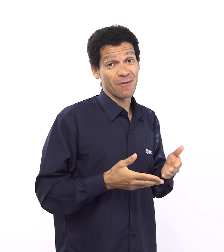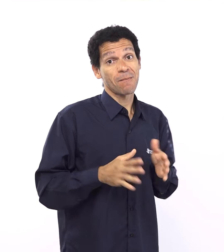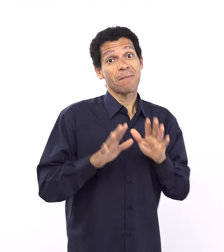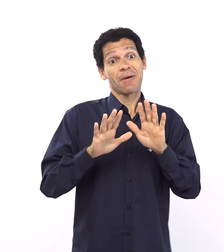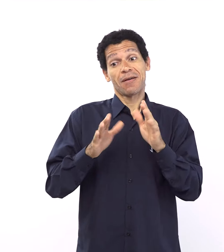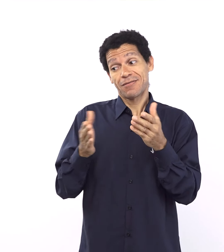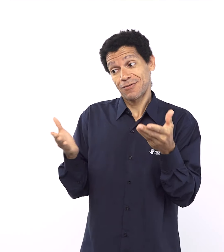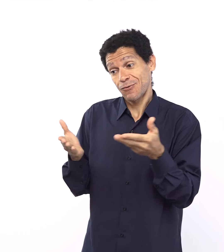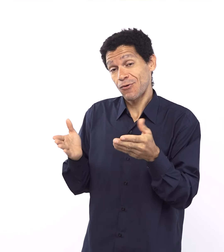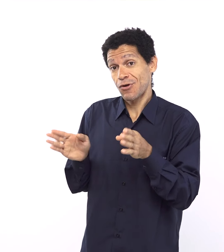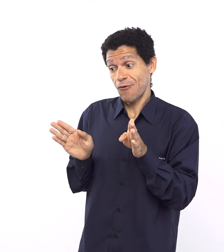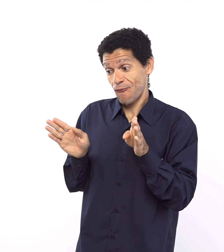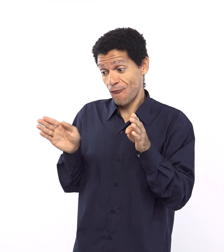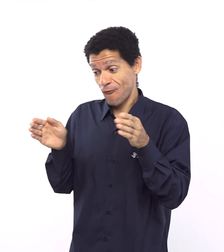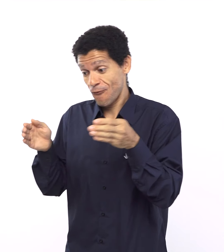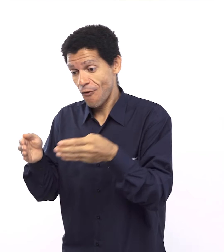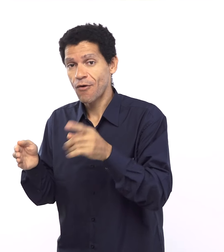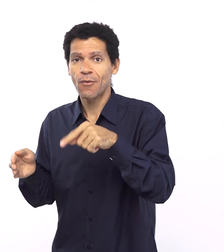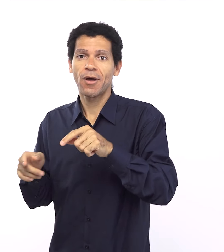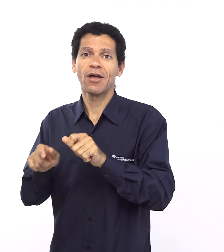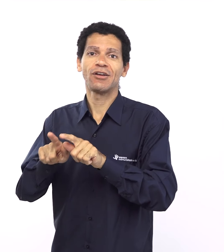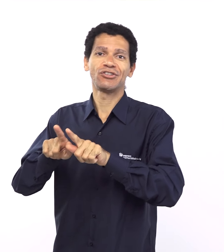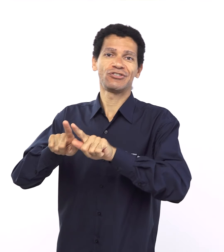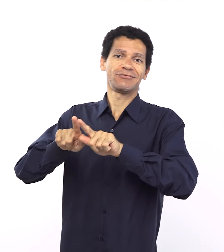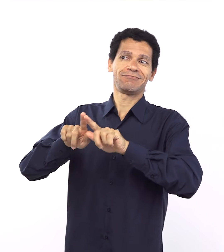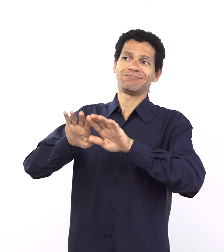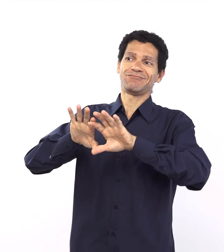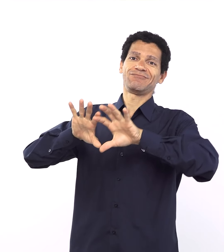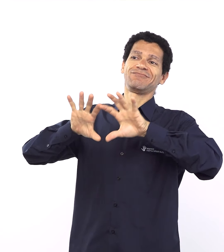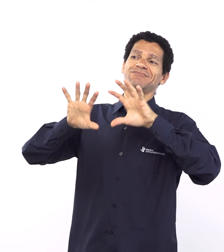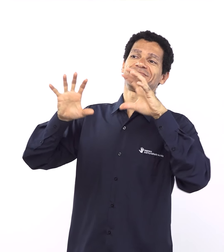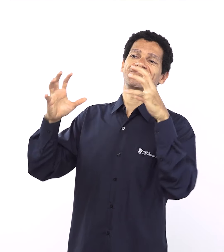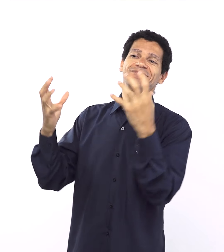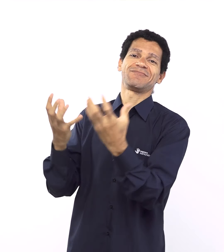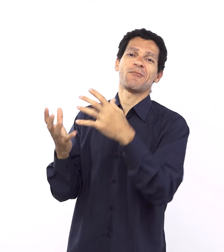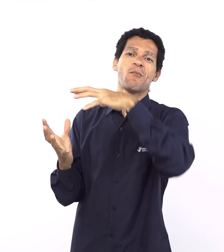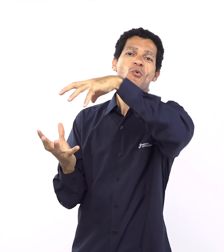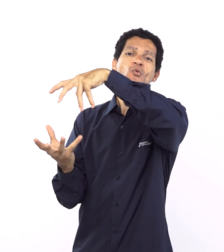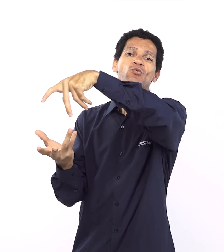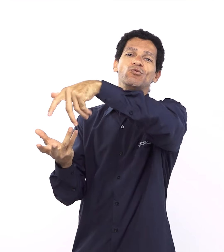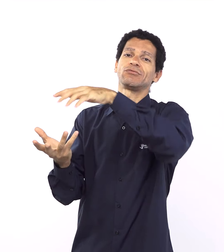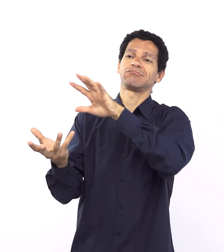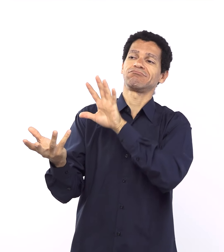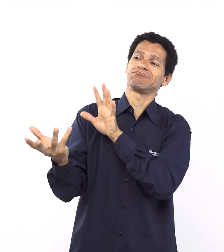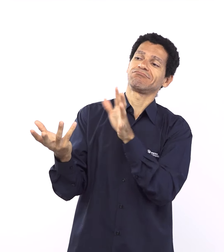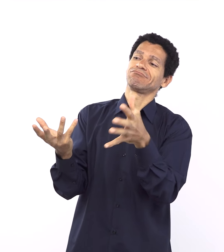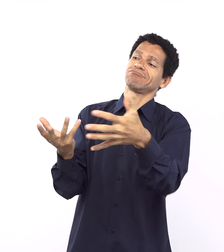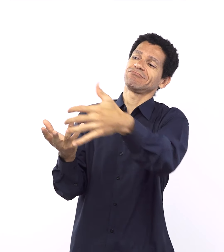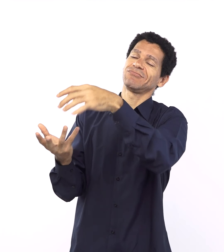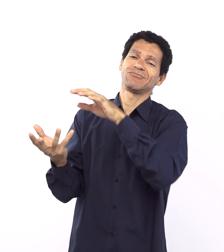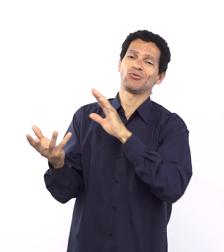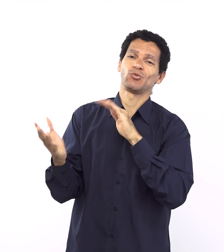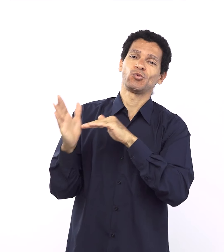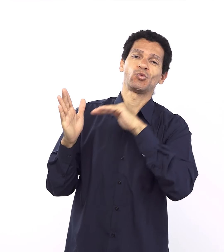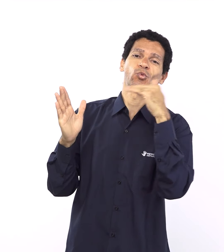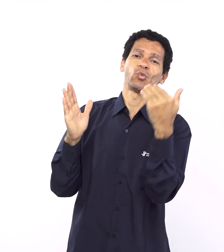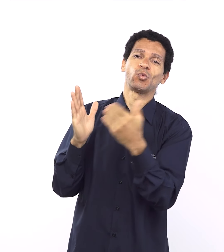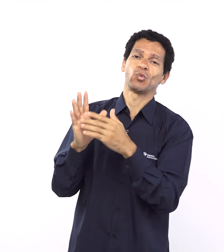cumprimento de tudo em Jesus né quando Jesus diz assim eu vim eu para que vocês tenham vida em abundância né ou seja